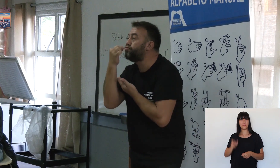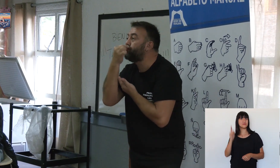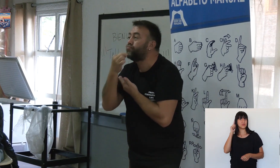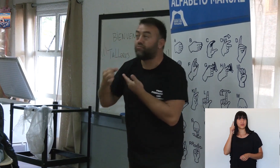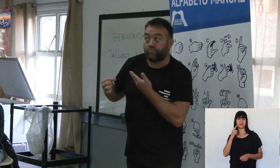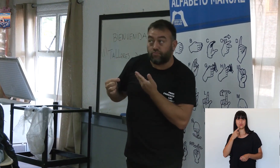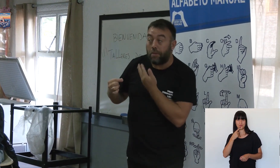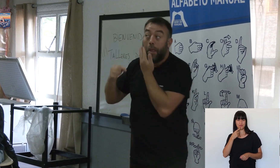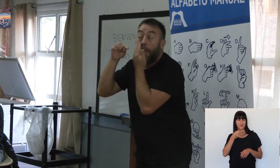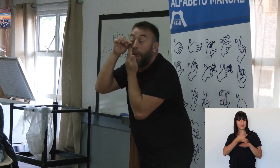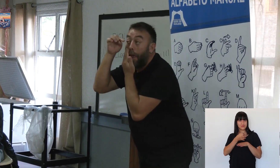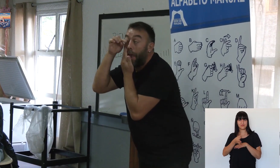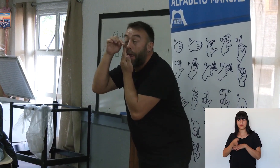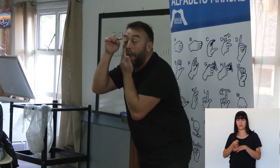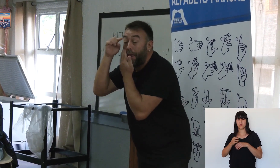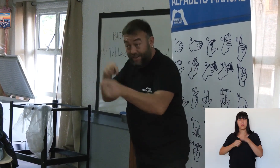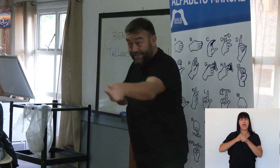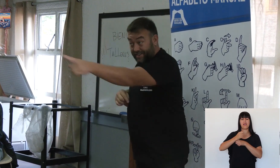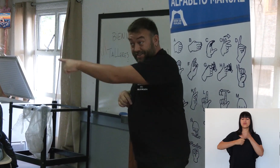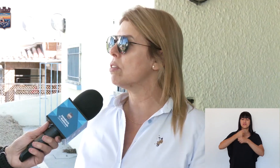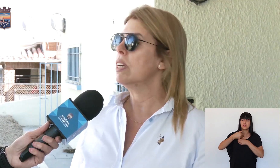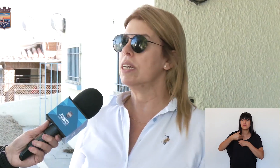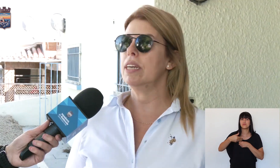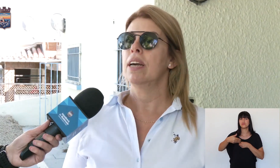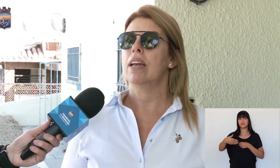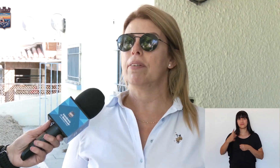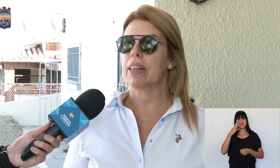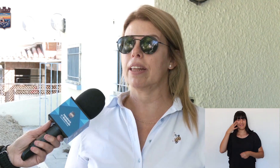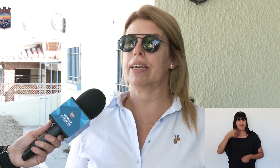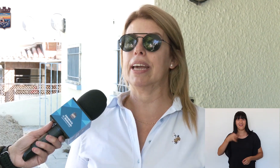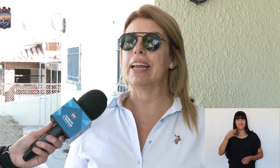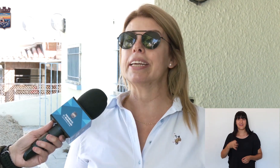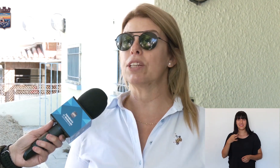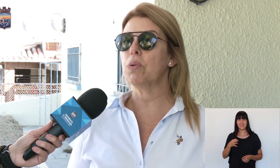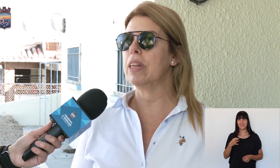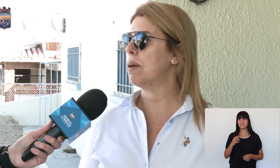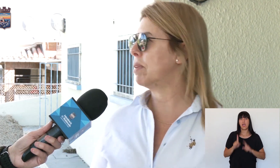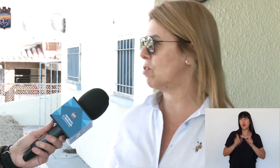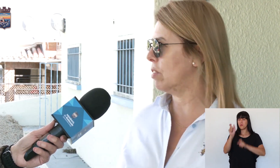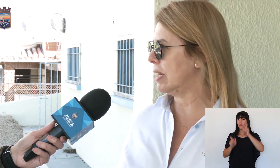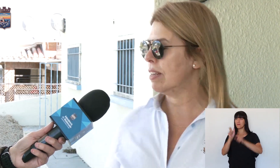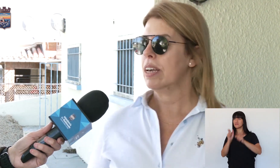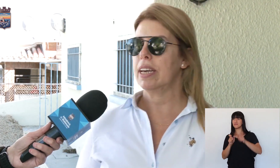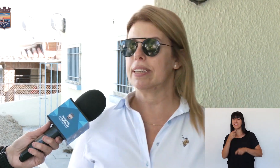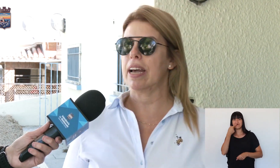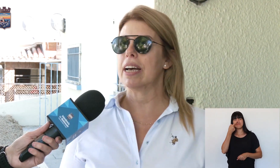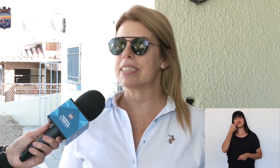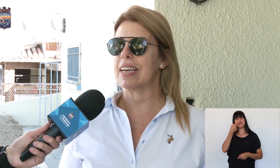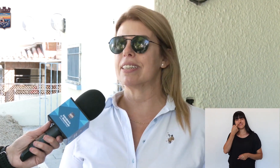es una persona sorda y han transcurrido los años y la verdad que la inquietud de las personas